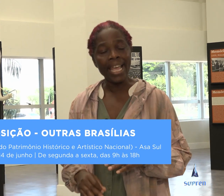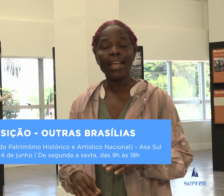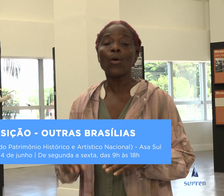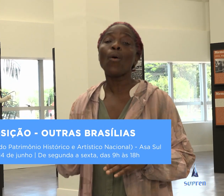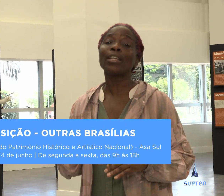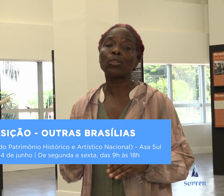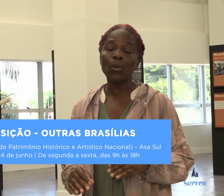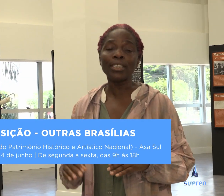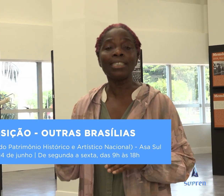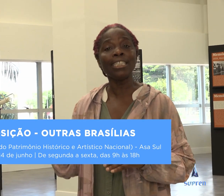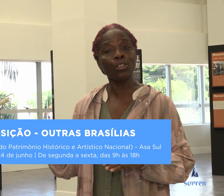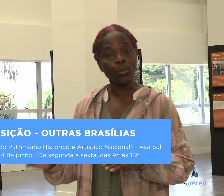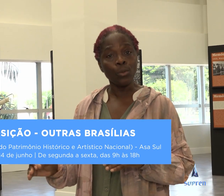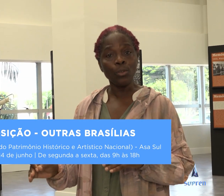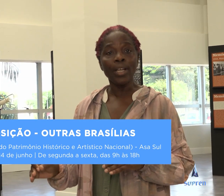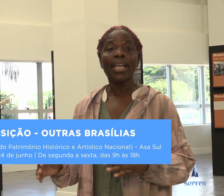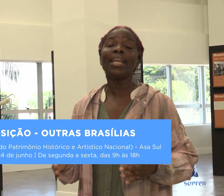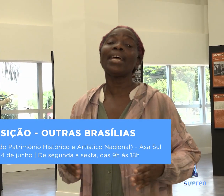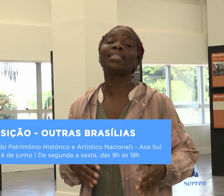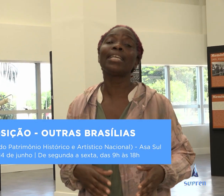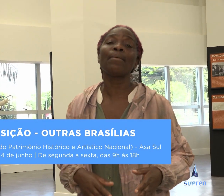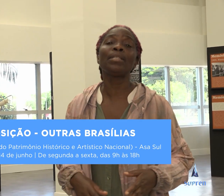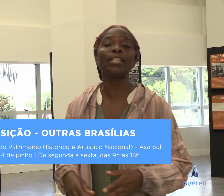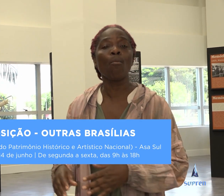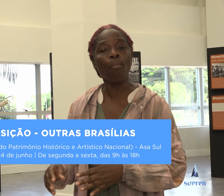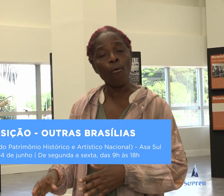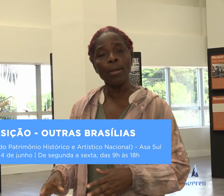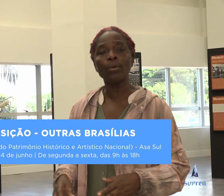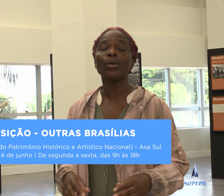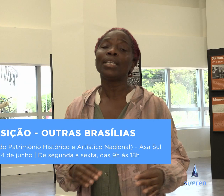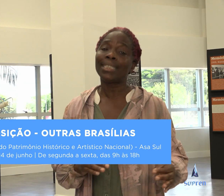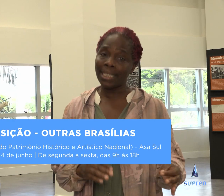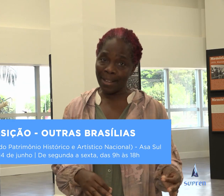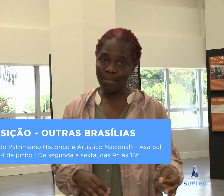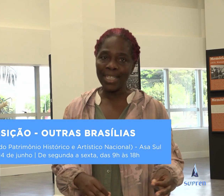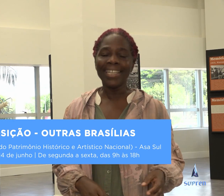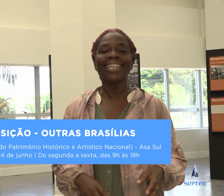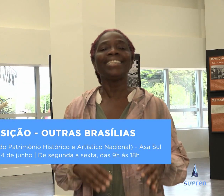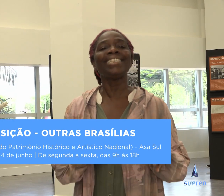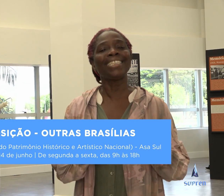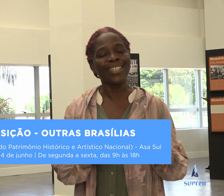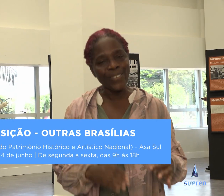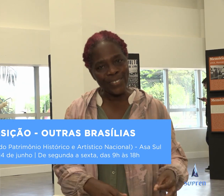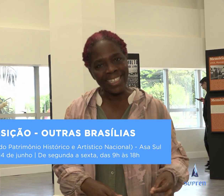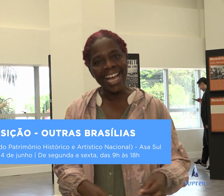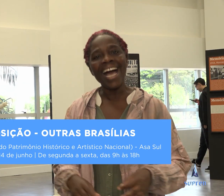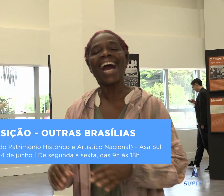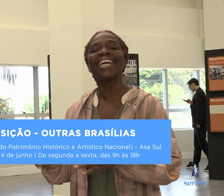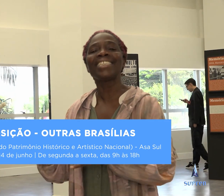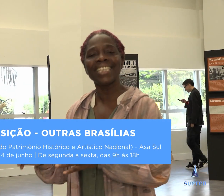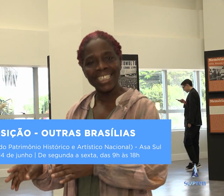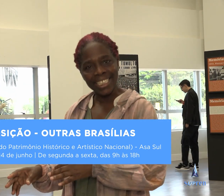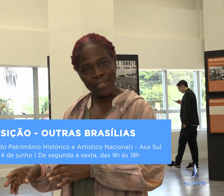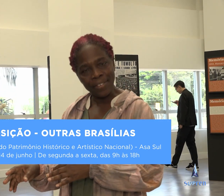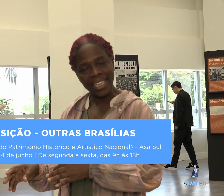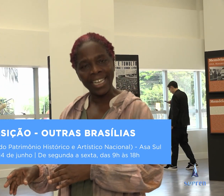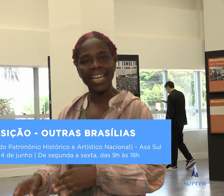14 de junho e recebe seu público sempre de segunda à sexta-feira,